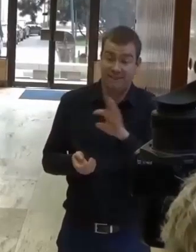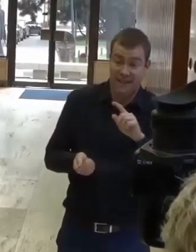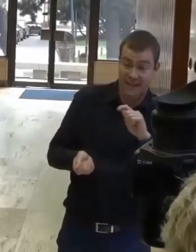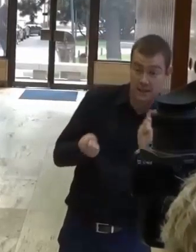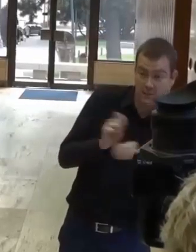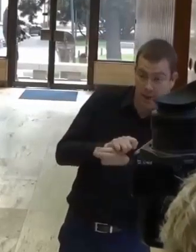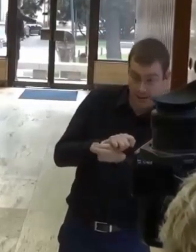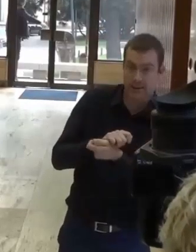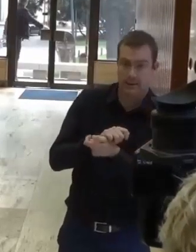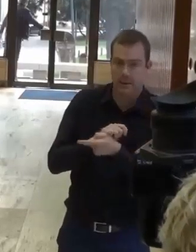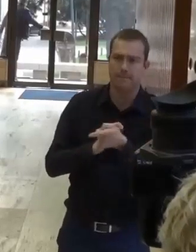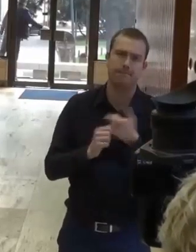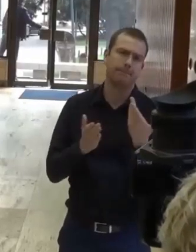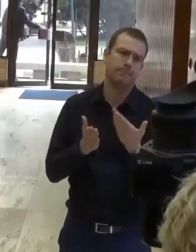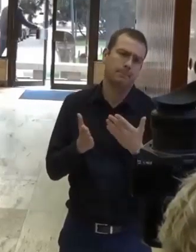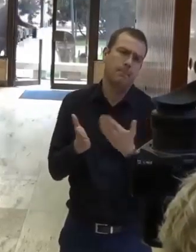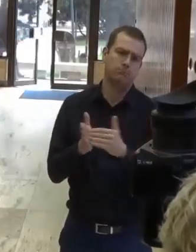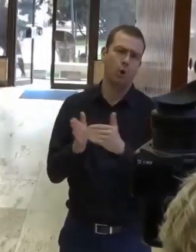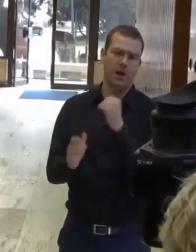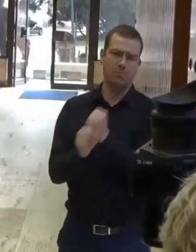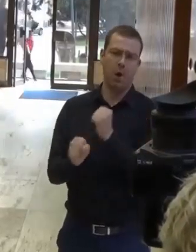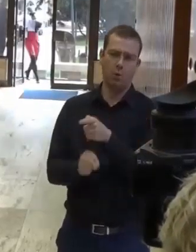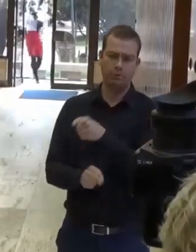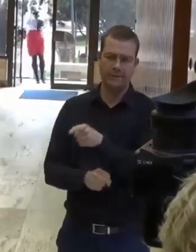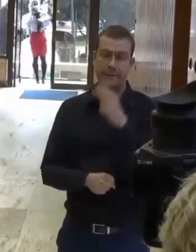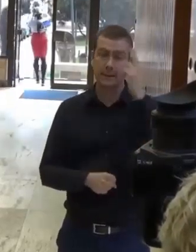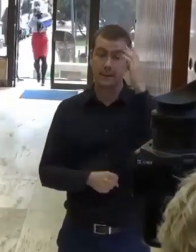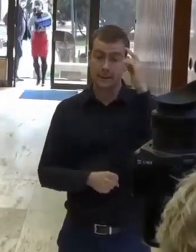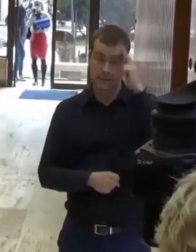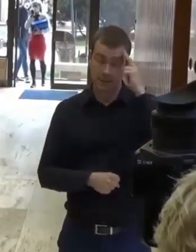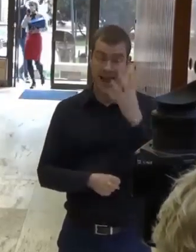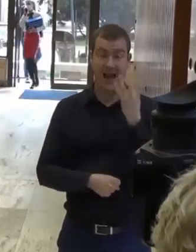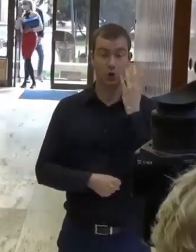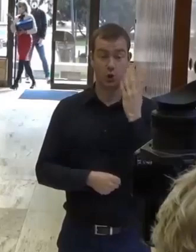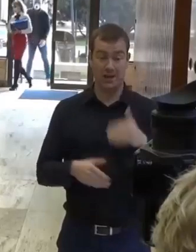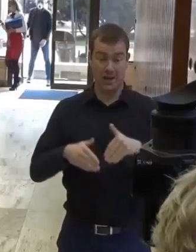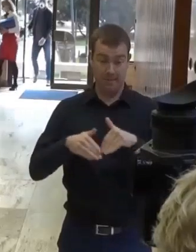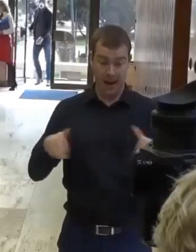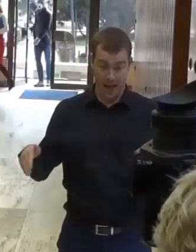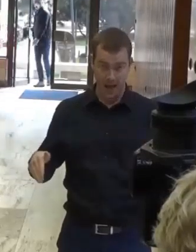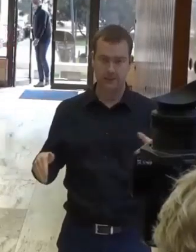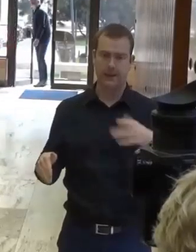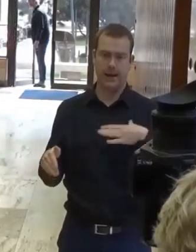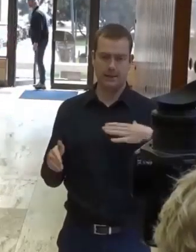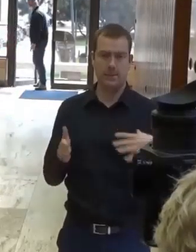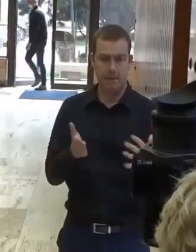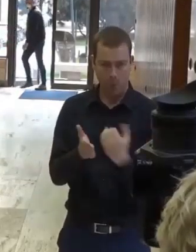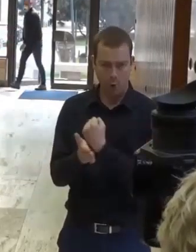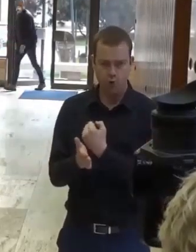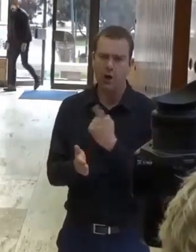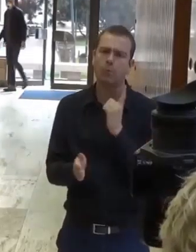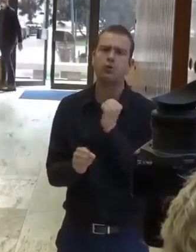potrebné tak urobiť, aby sme tieto 4 miliardy eur mohli použiť tam, kde sú najviac potrebné.